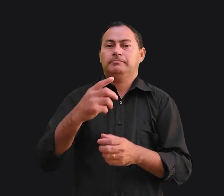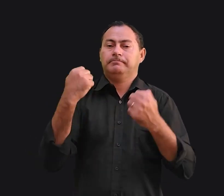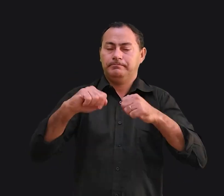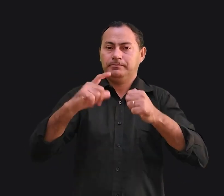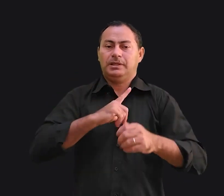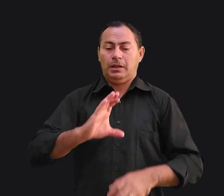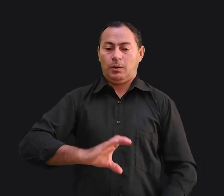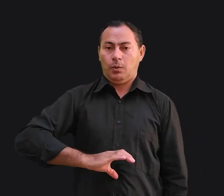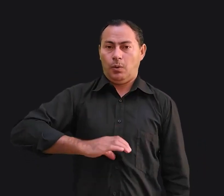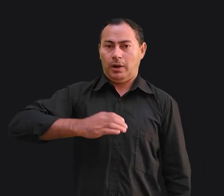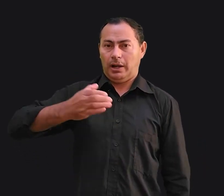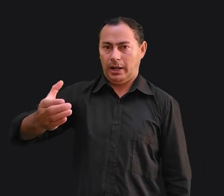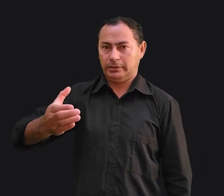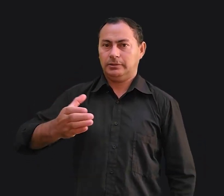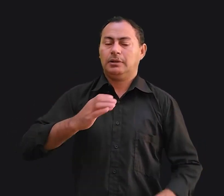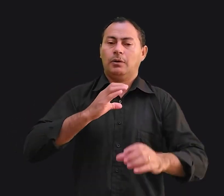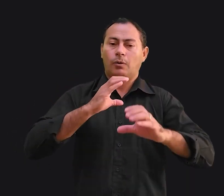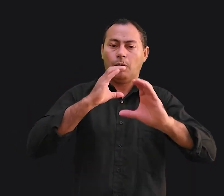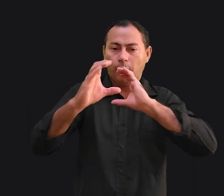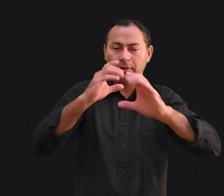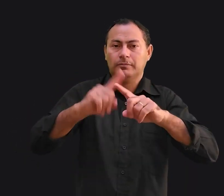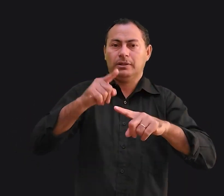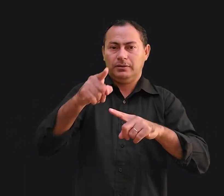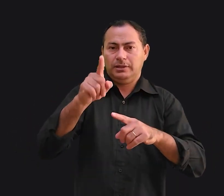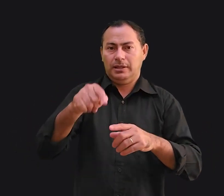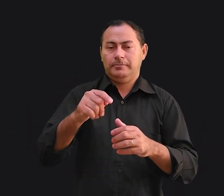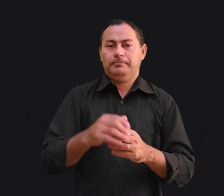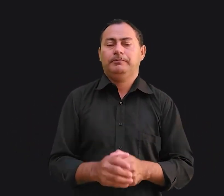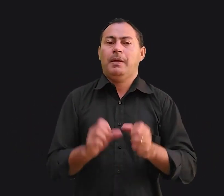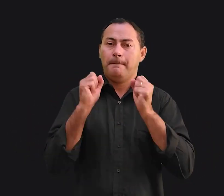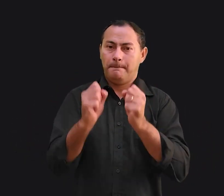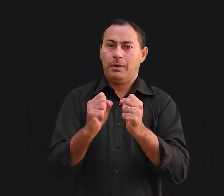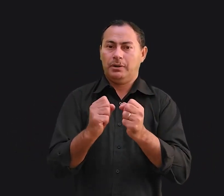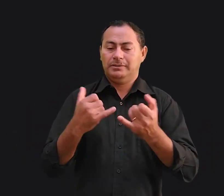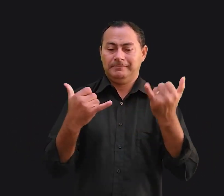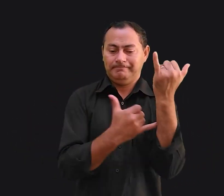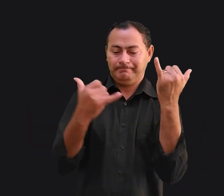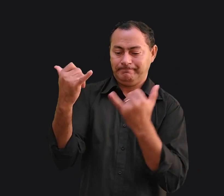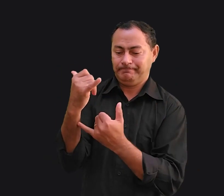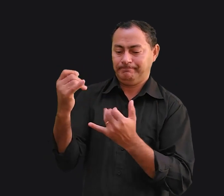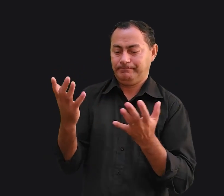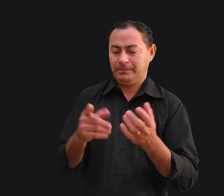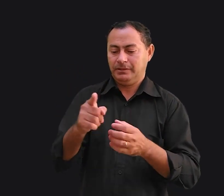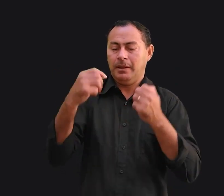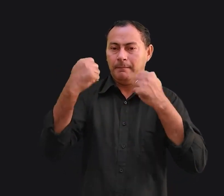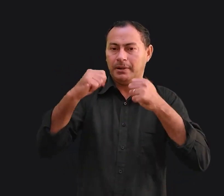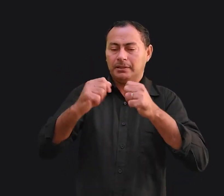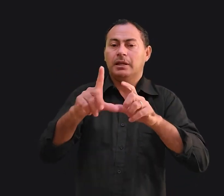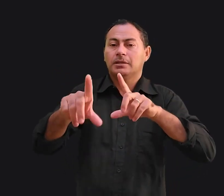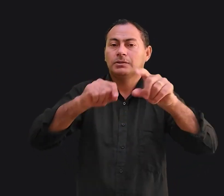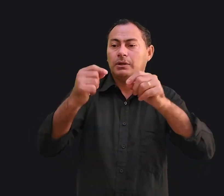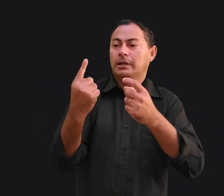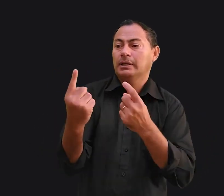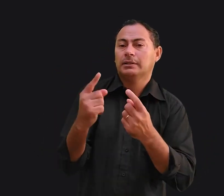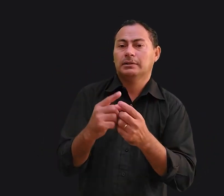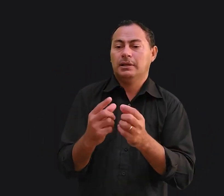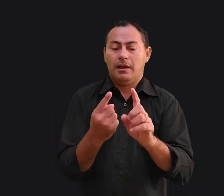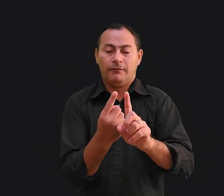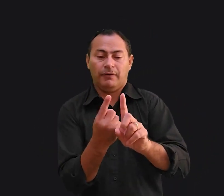preciso ter coragem para se comunicar porque você pode se espetar. Você precisa escolher entre se afastar